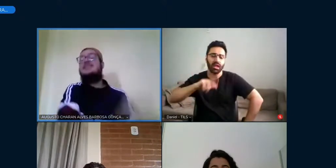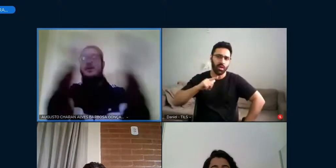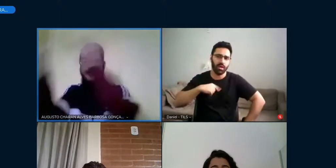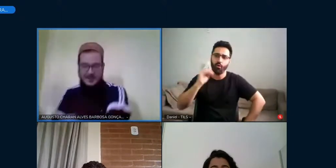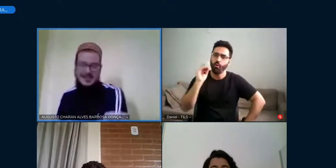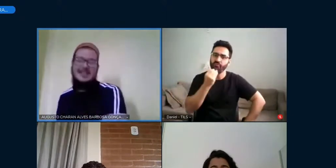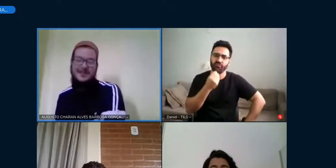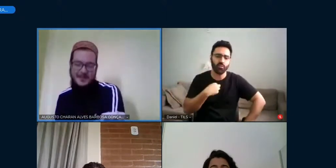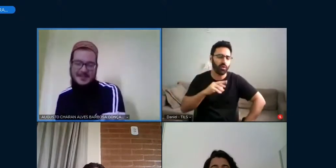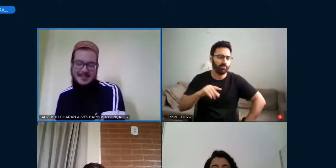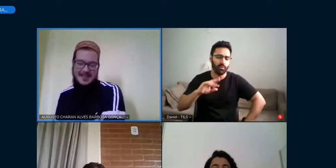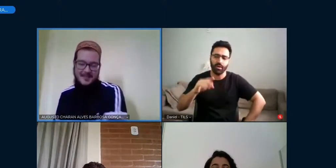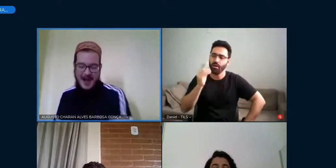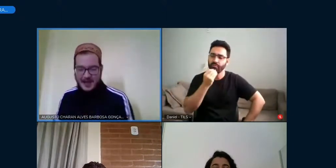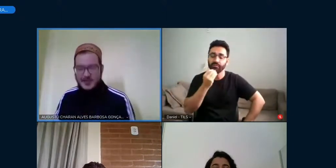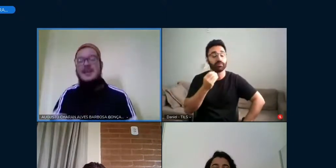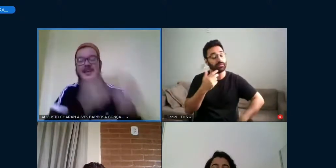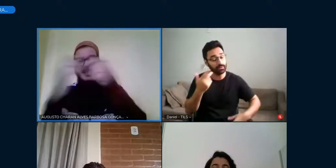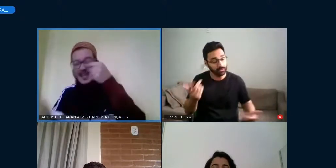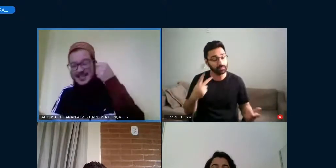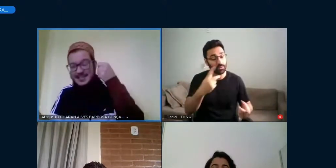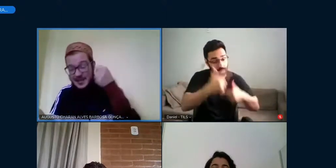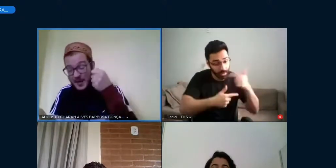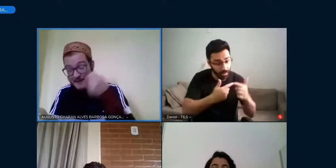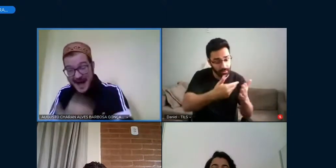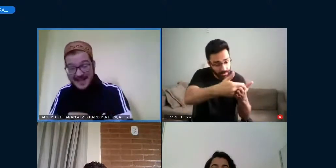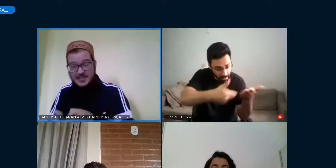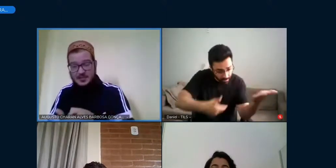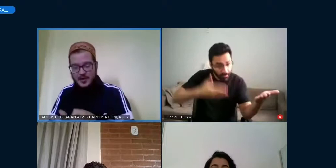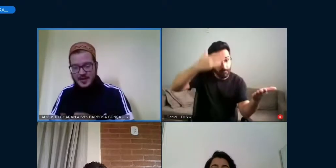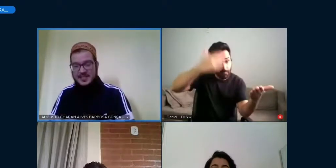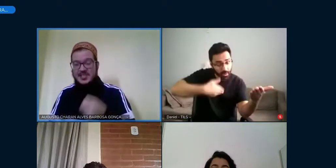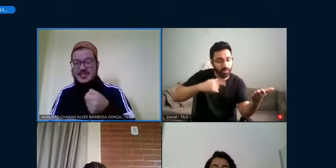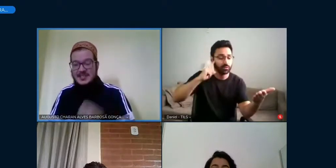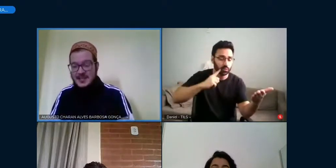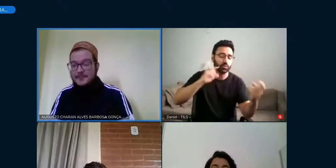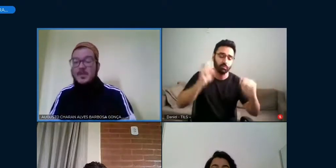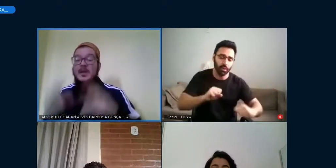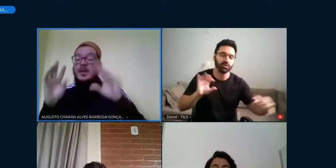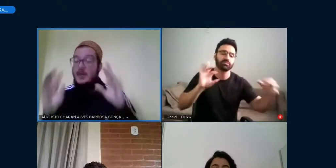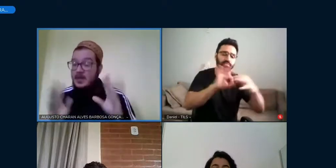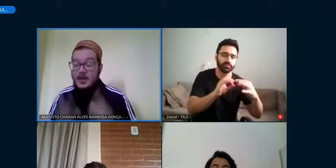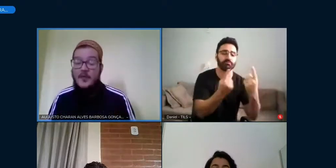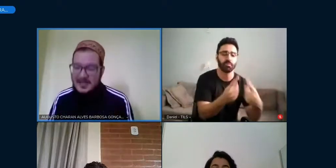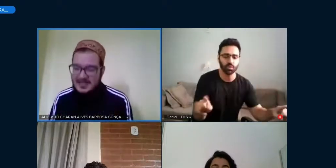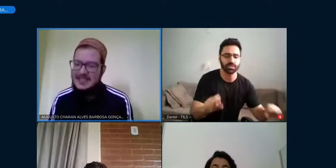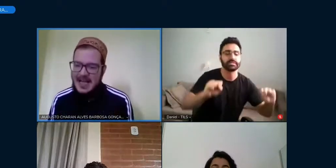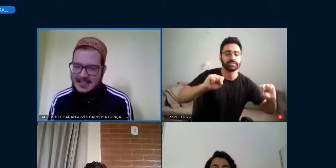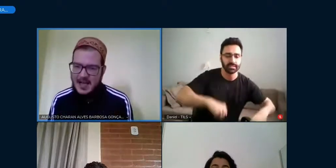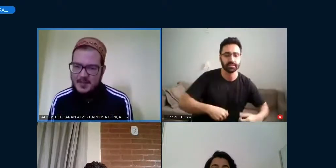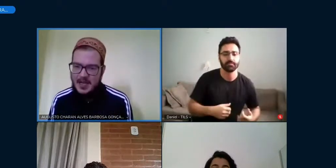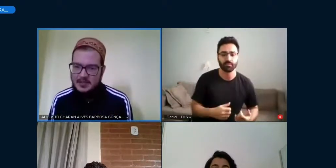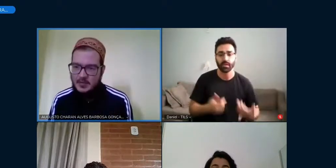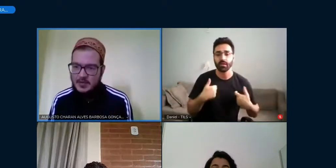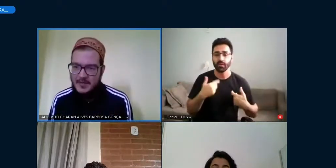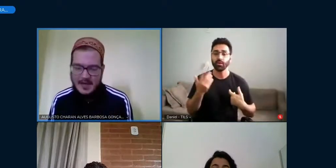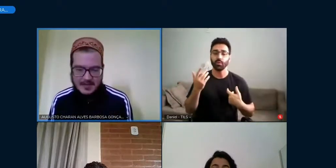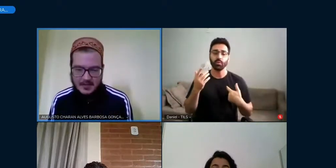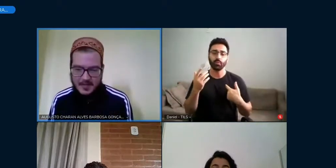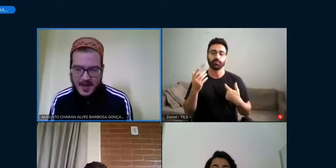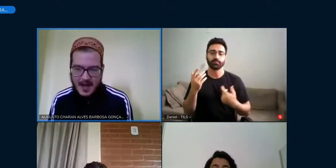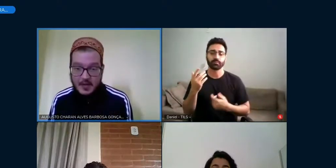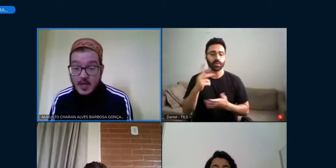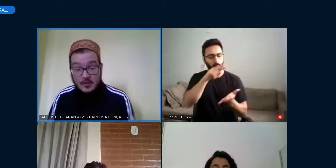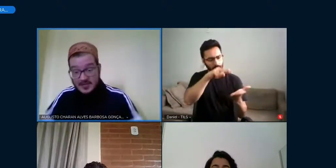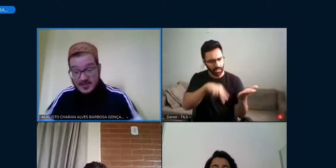foi necessário que você desenvolvesse esse trabalho e que ele tenha uma marca histórica de que sim? E eu fui pesquisar, sabe, Tati, quando eu estava